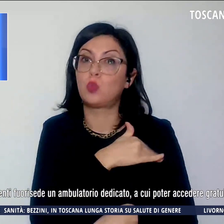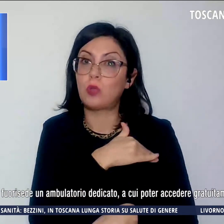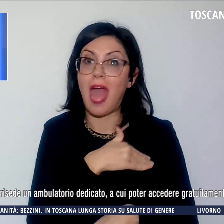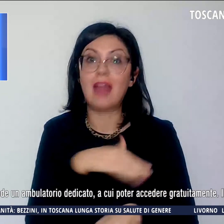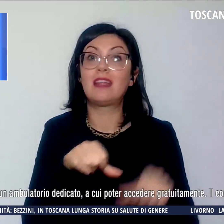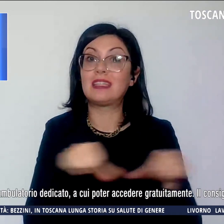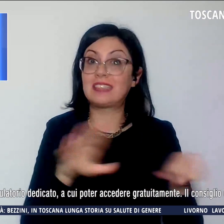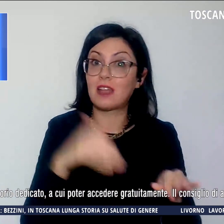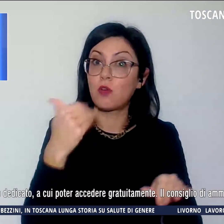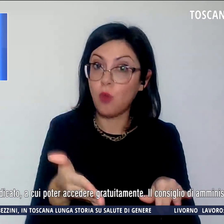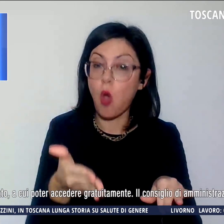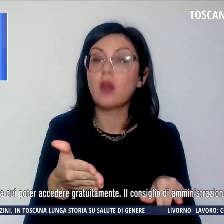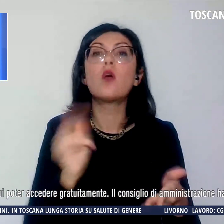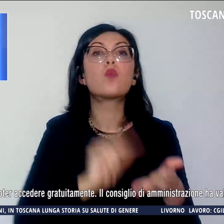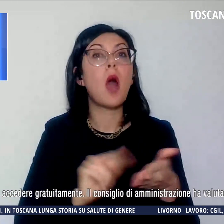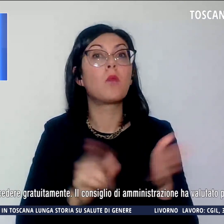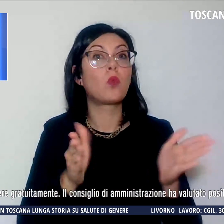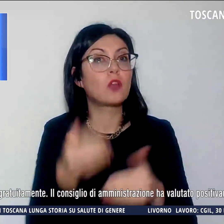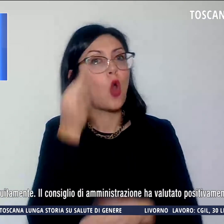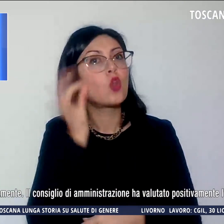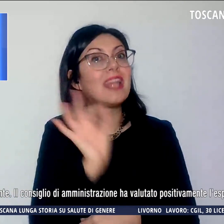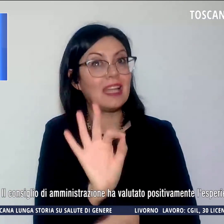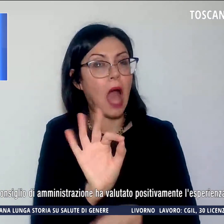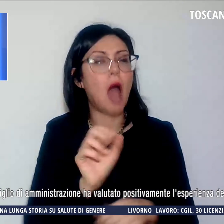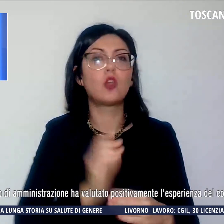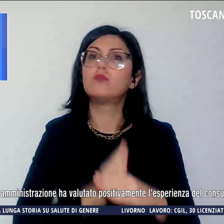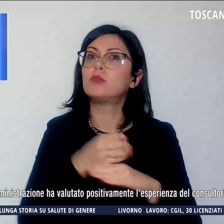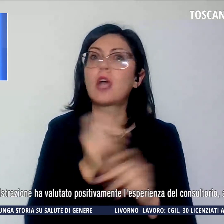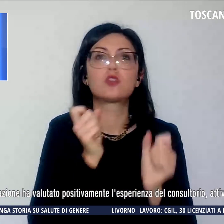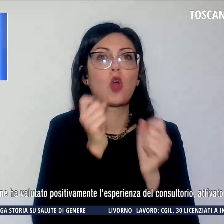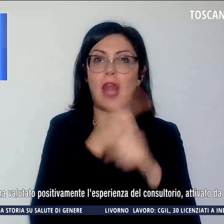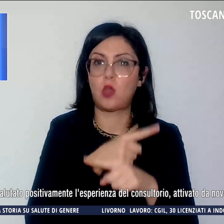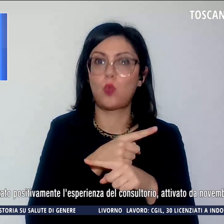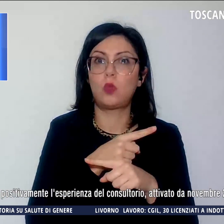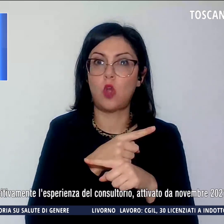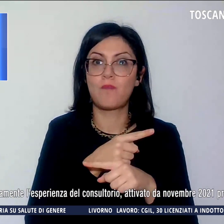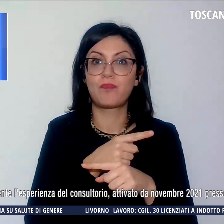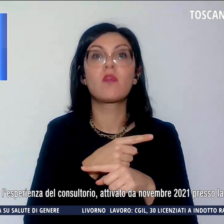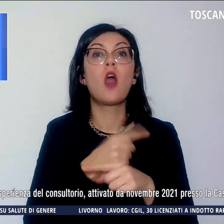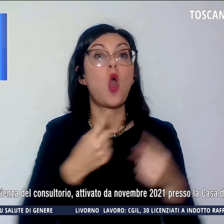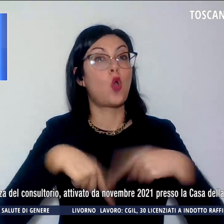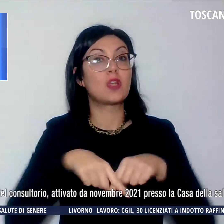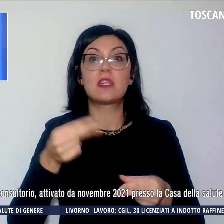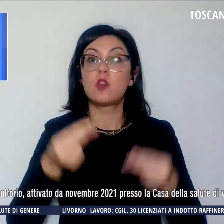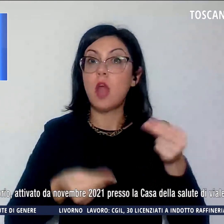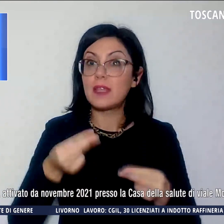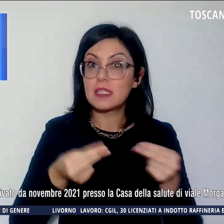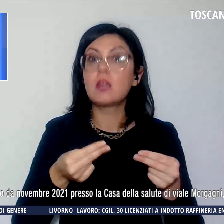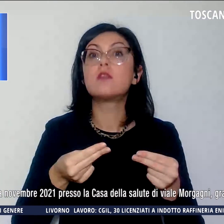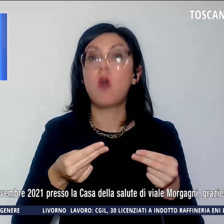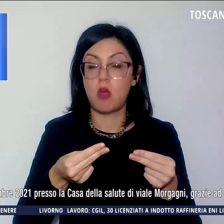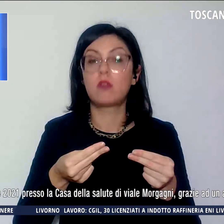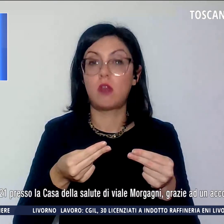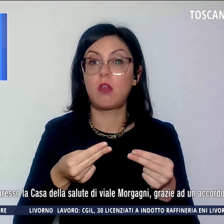dedicato a cui poter accedere gratuitamente. Il Consiglio di Amministrazione ha valutato positivamente l